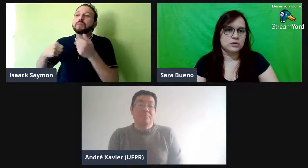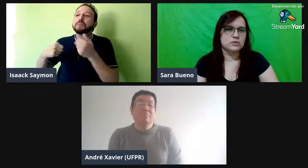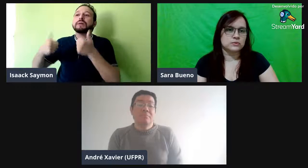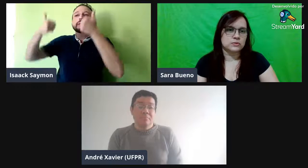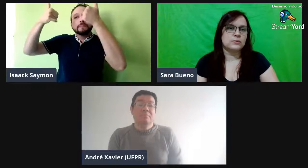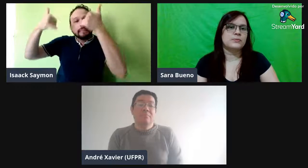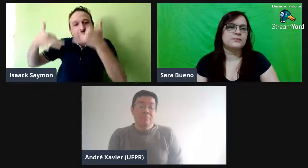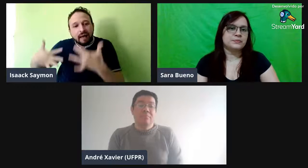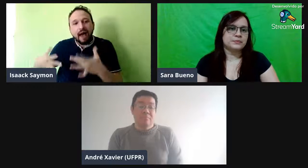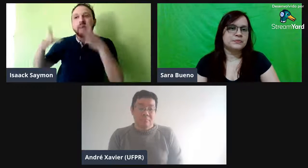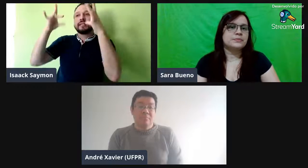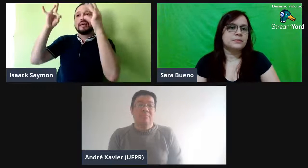assunto.